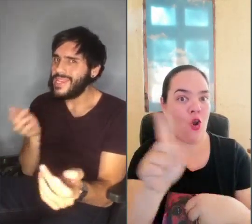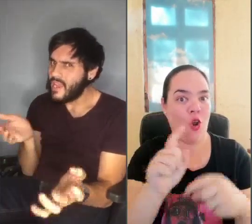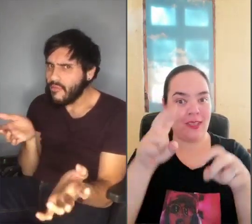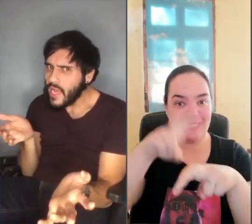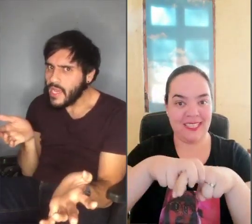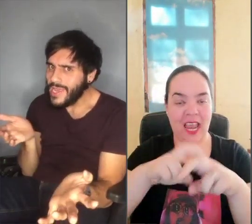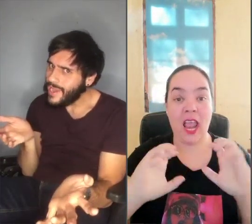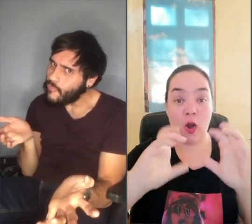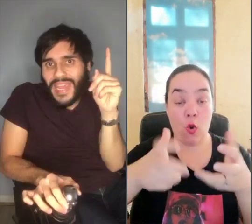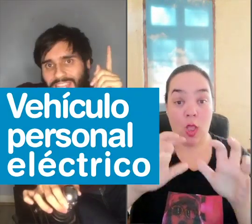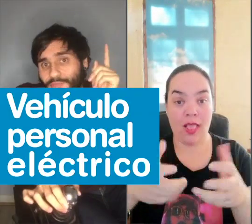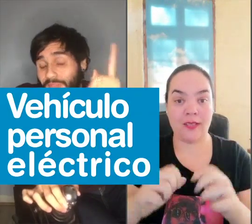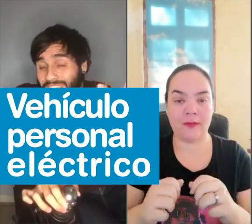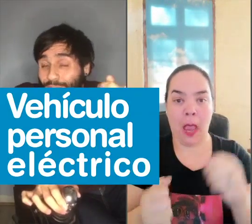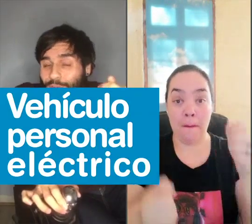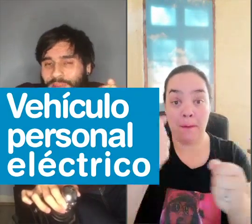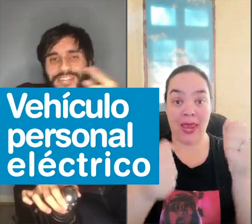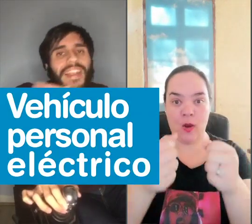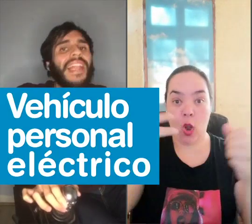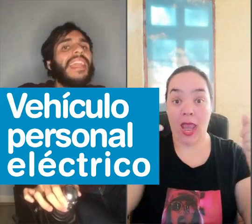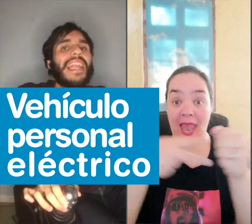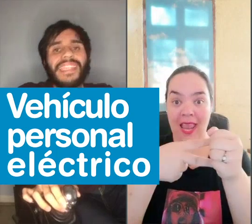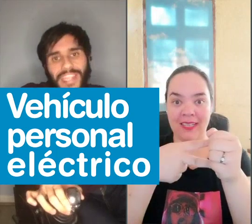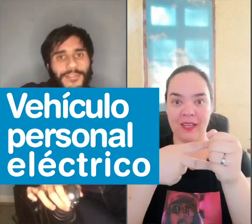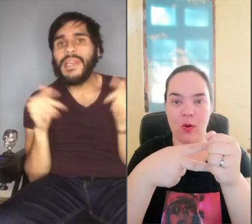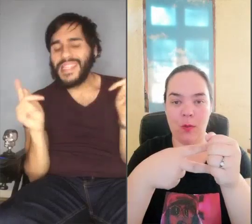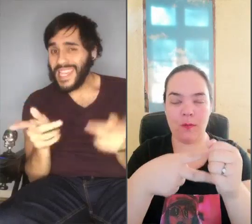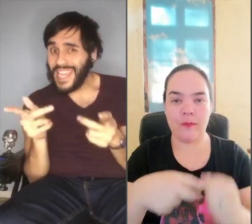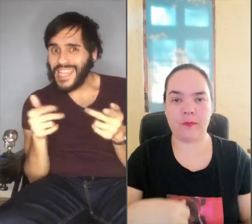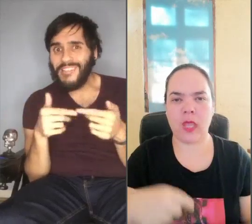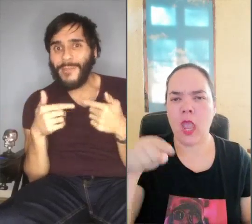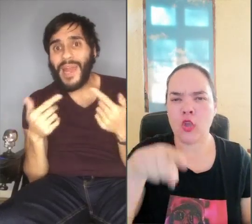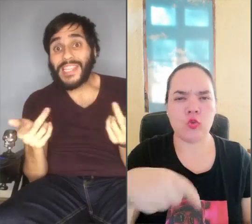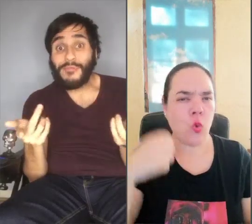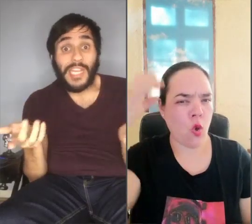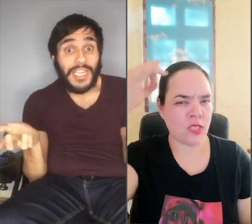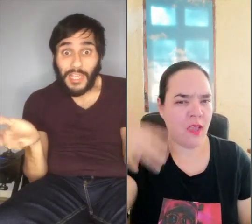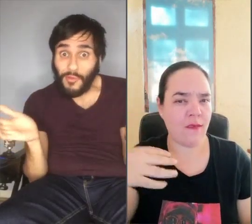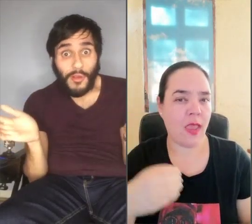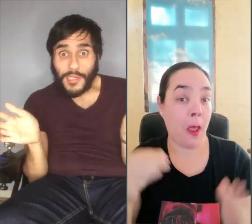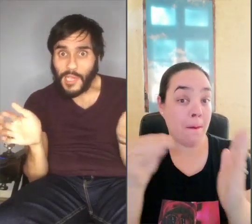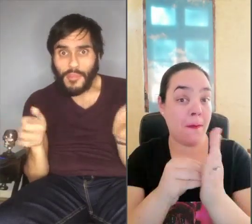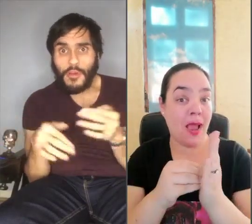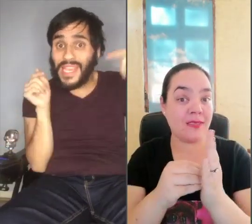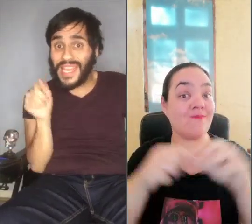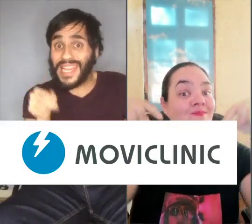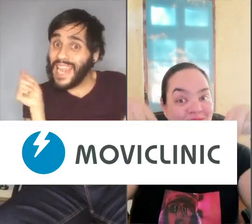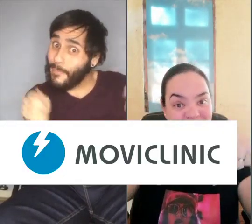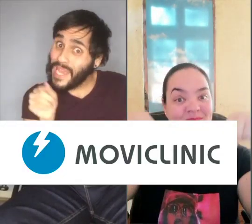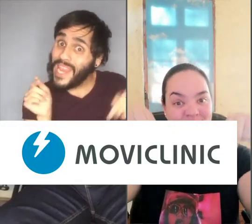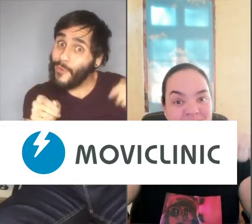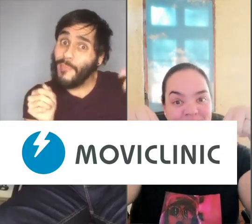es una silla de ruedas Que digamos Es un vehículo personal eléctrico Si quieres saber más sobre este nuevo concepto